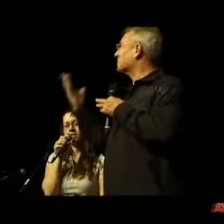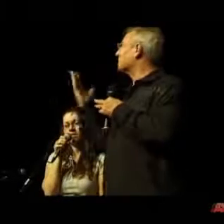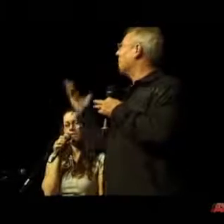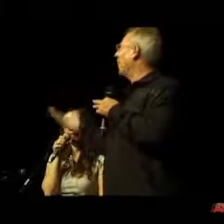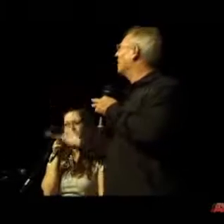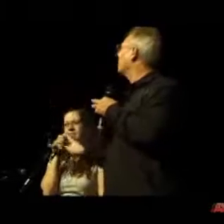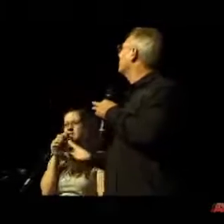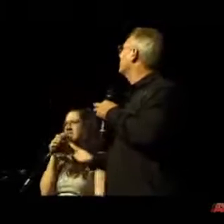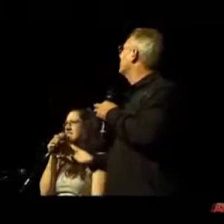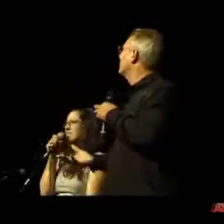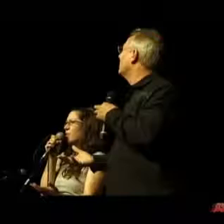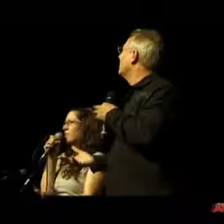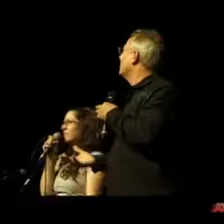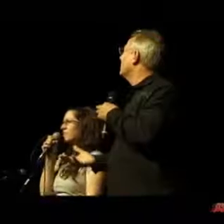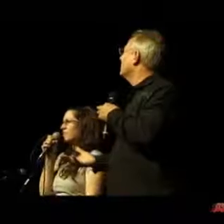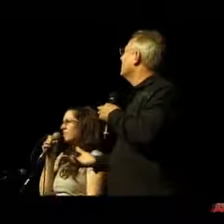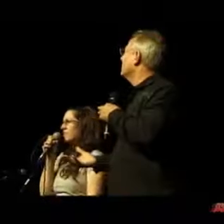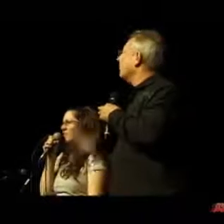Ist das Gott?